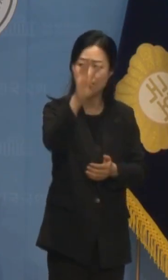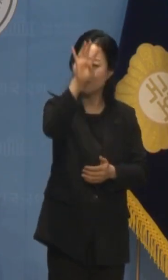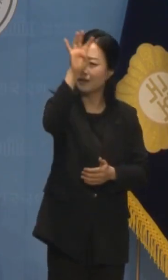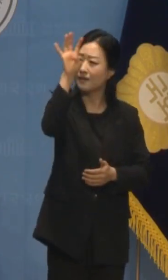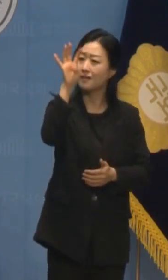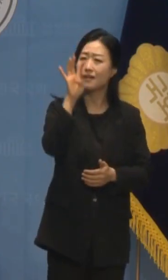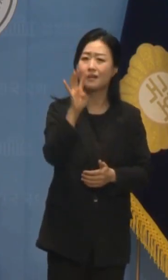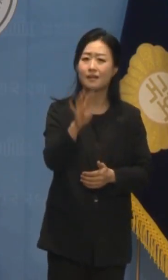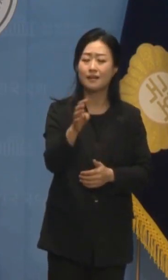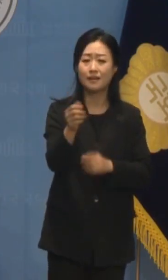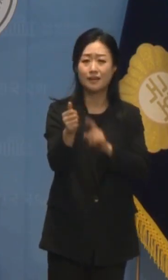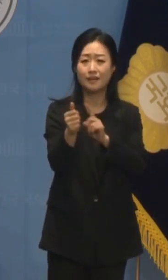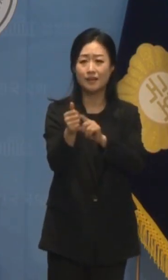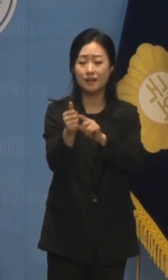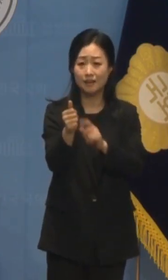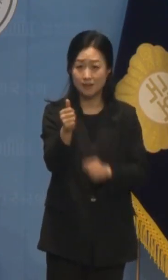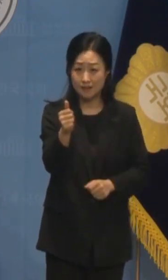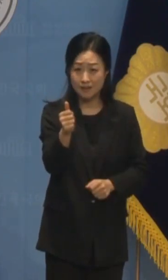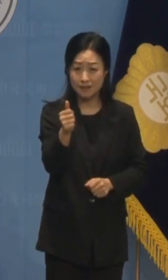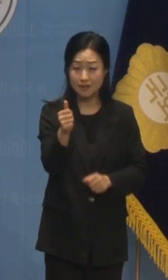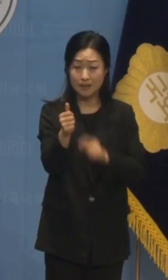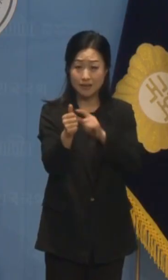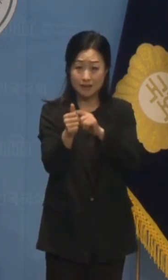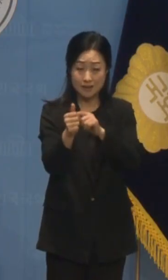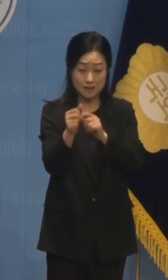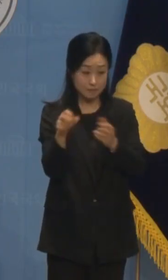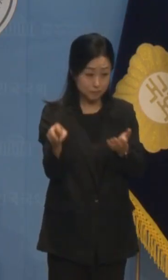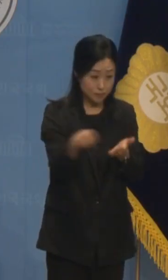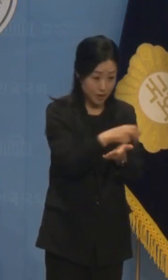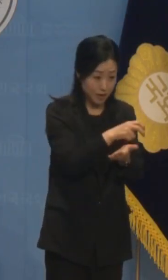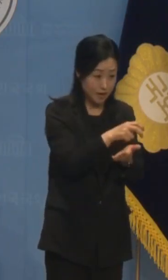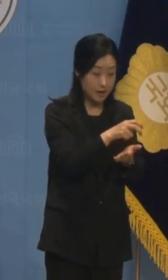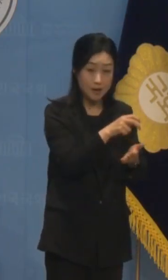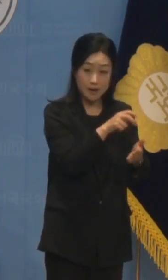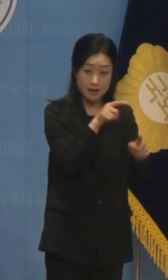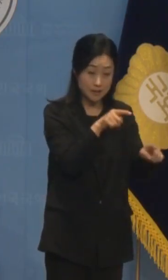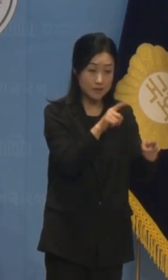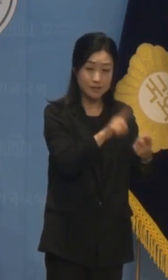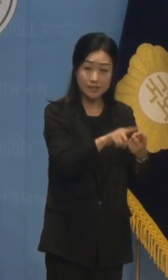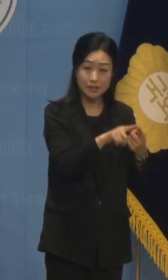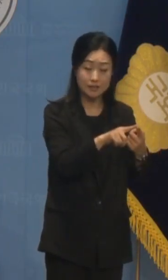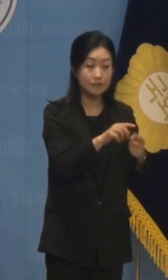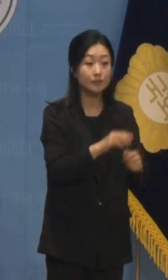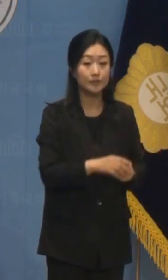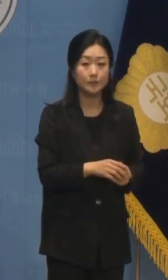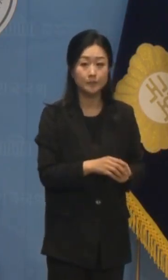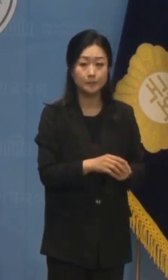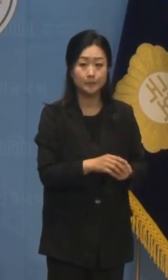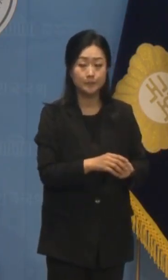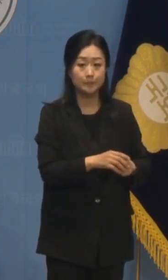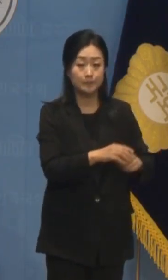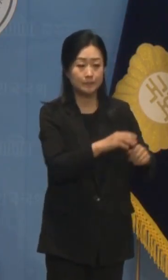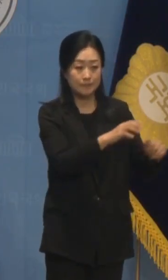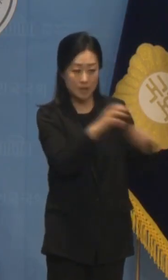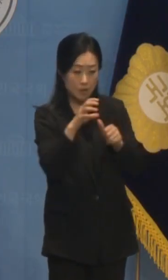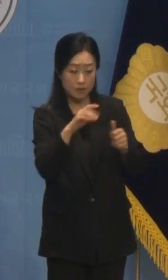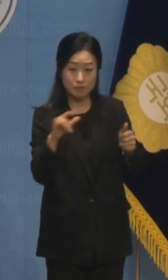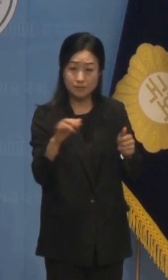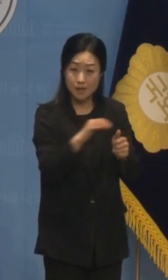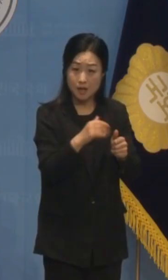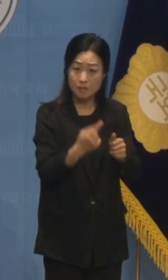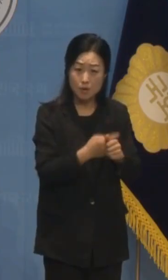피해를 만들고 심리전 소재로 활용하면 북한은 그에 상응하는 조처를 취할 것이라는 예상은